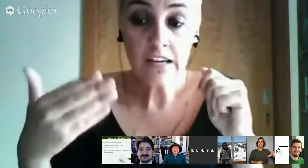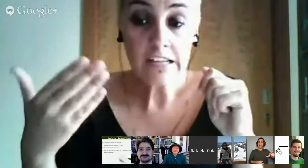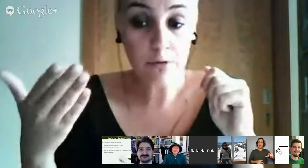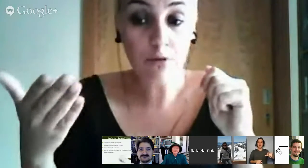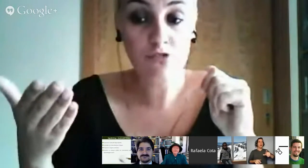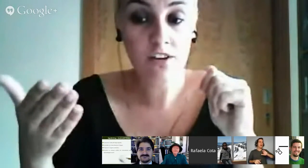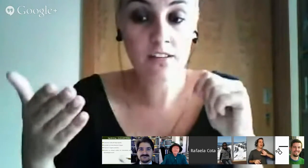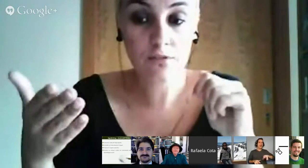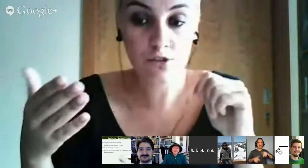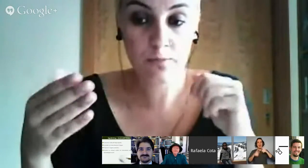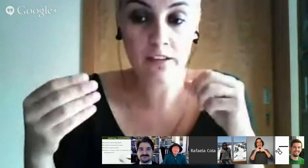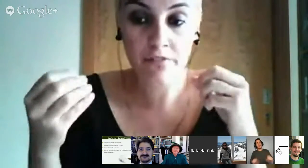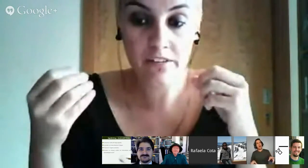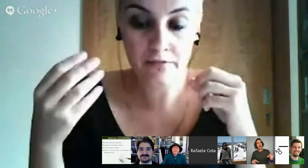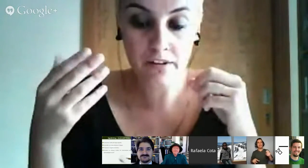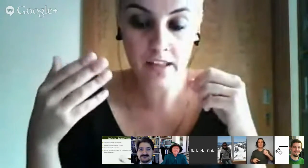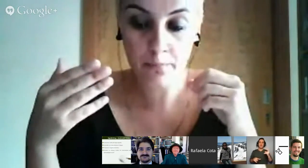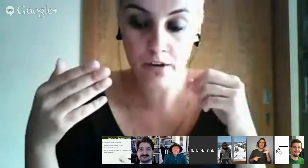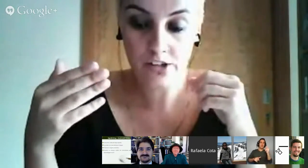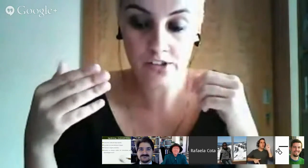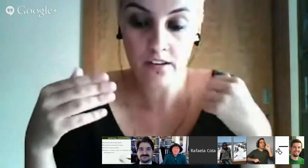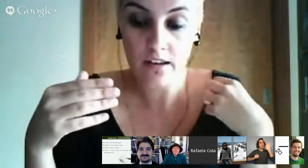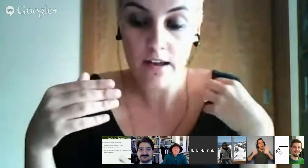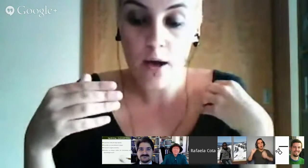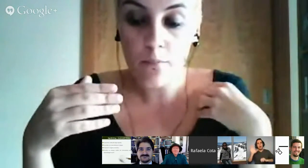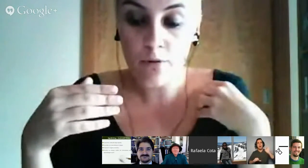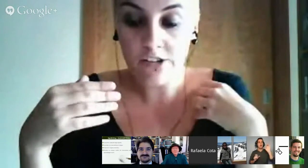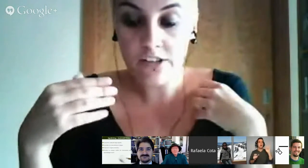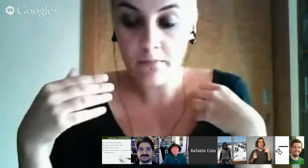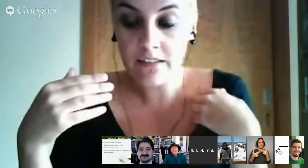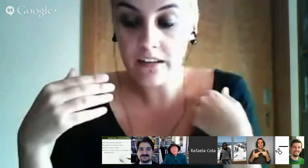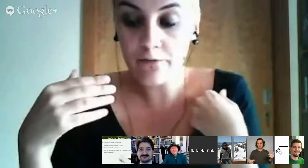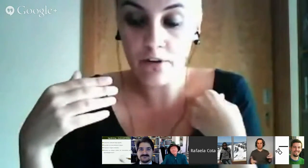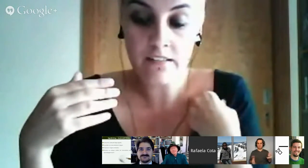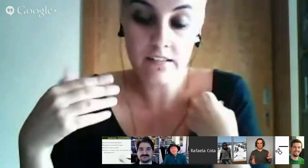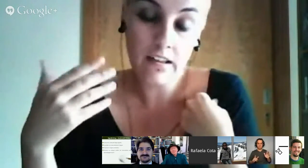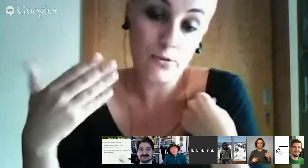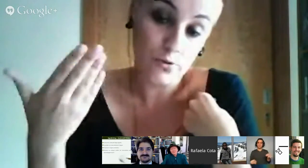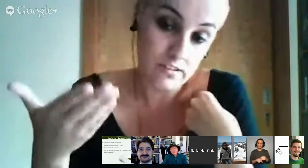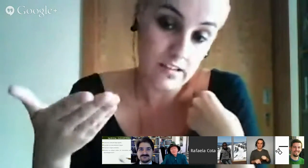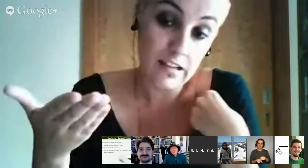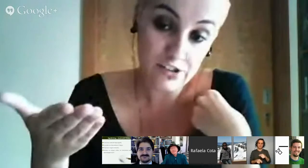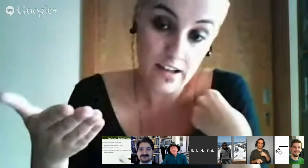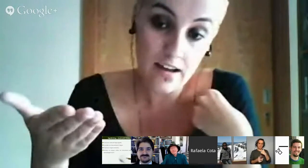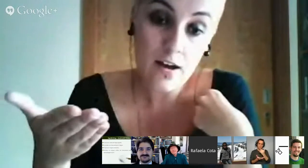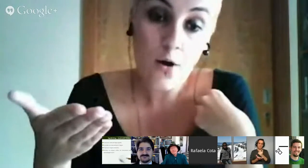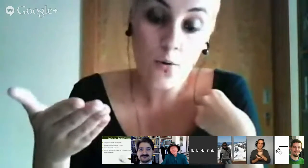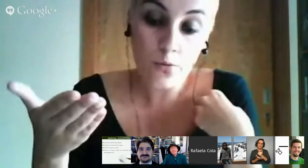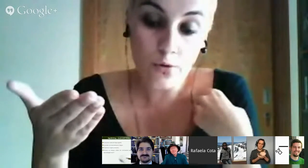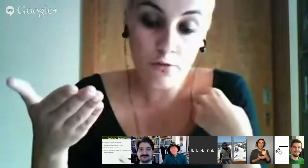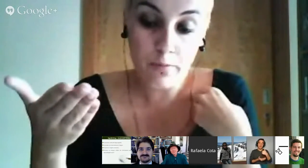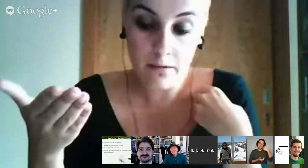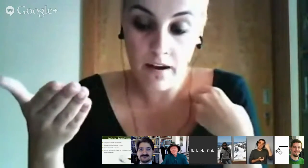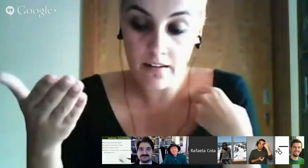Também, como eu já disse, um aspecto que me fez enverdar por esta temática foi a necessidade de conceder, lá está, um novo patamar